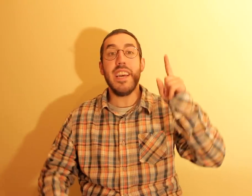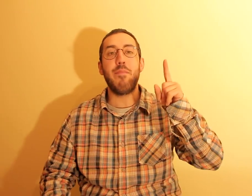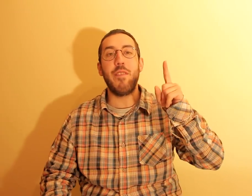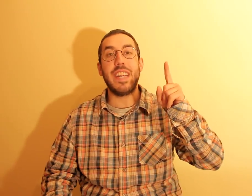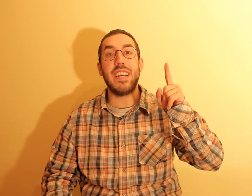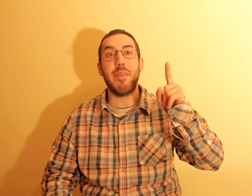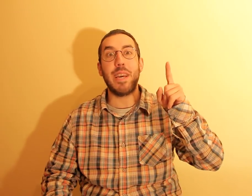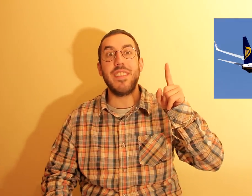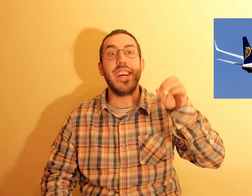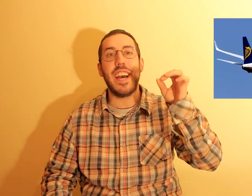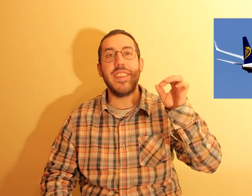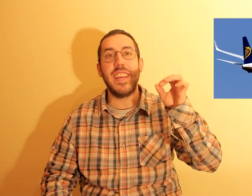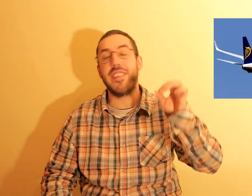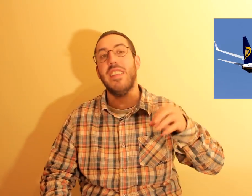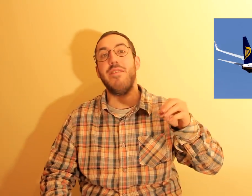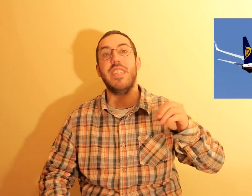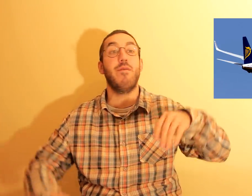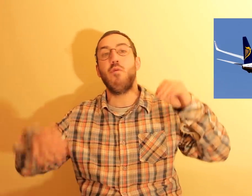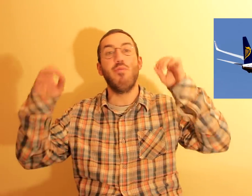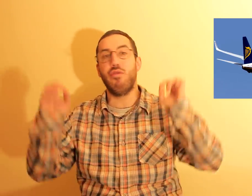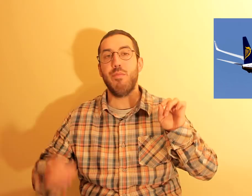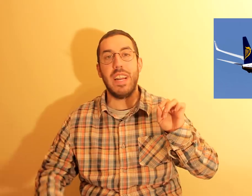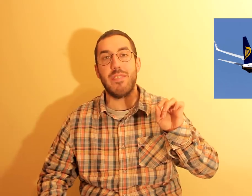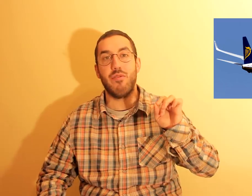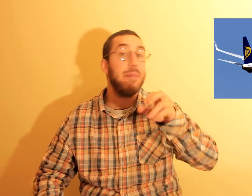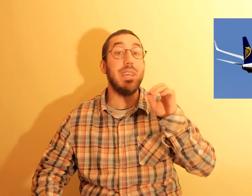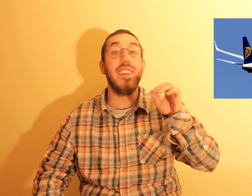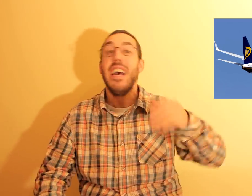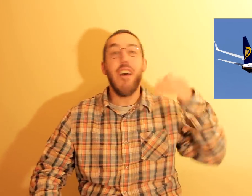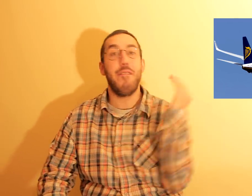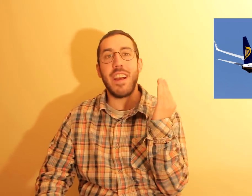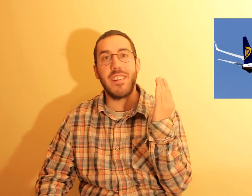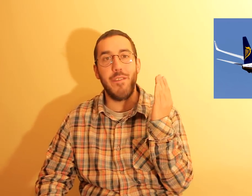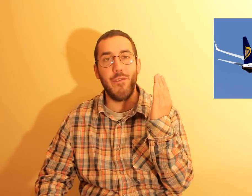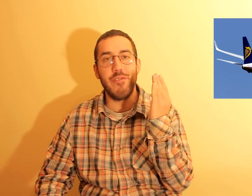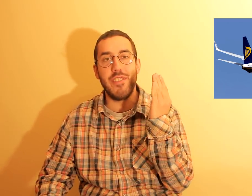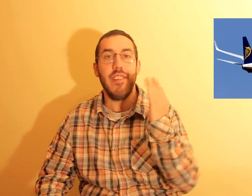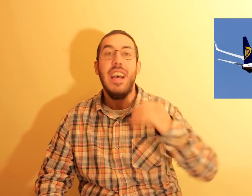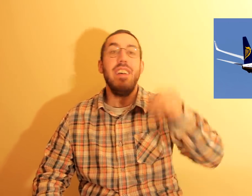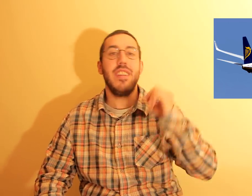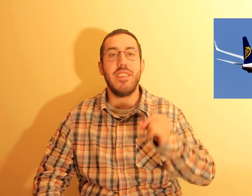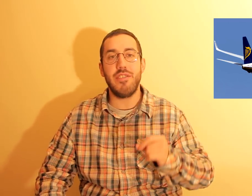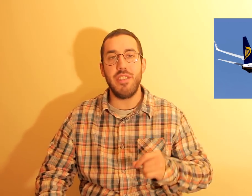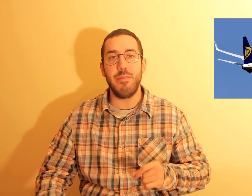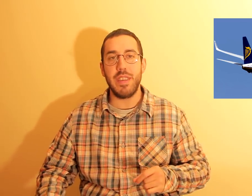é aproveitar a campanha da Raiener que está a fazer voos muito baratos. Dá para ir a Frankfurt a 3,90